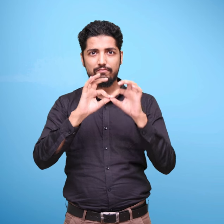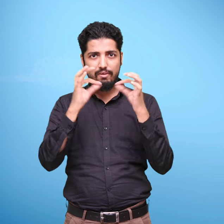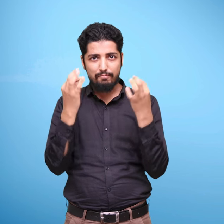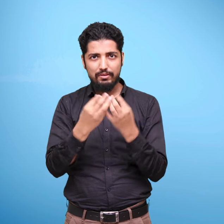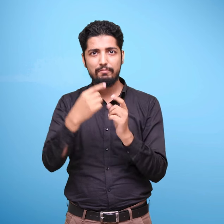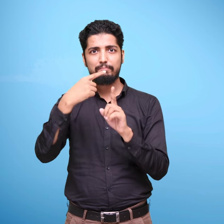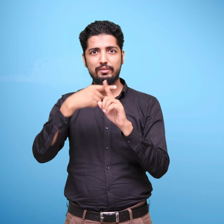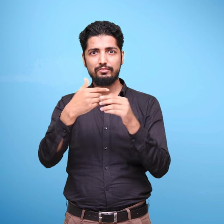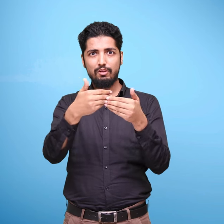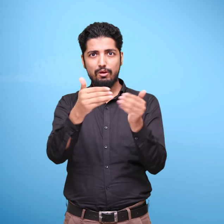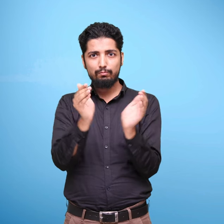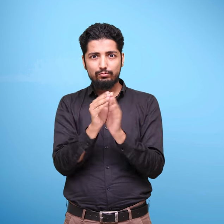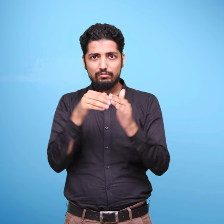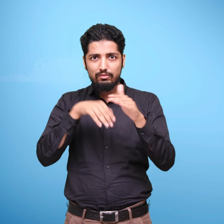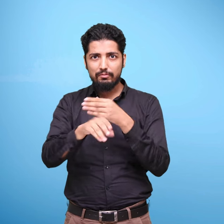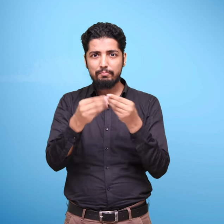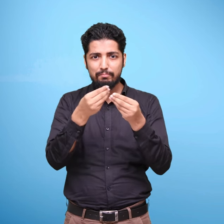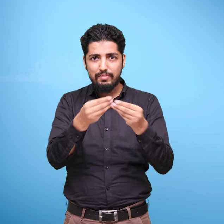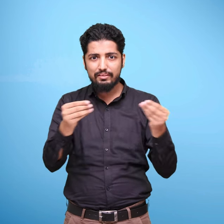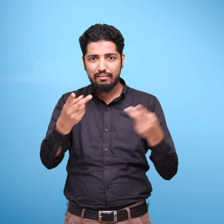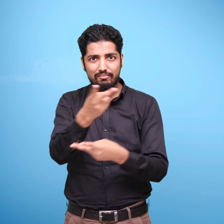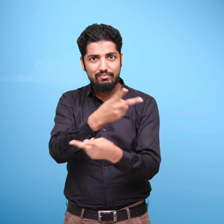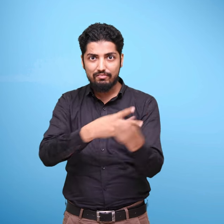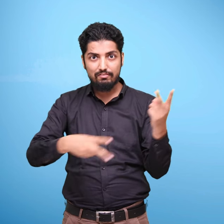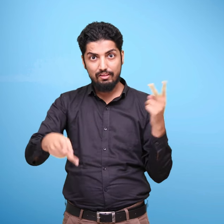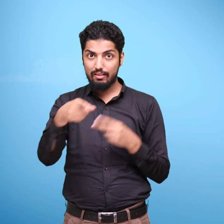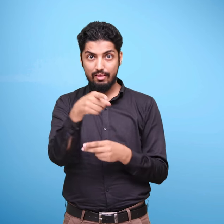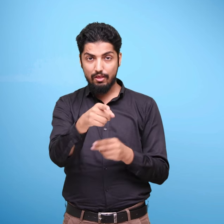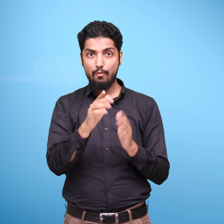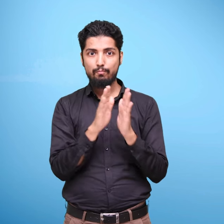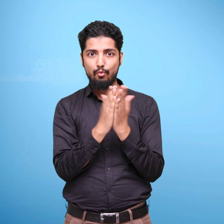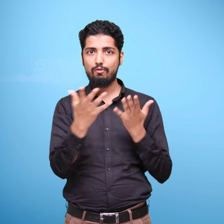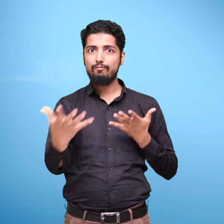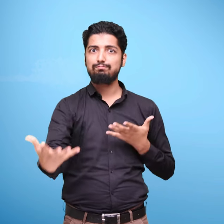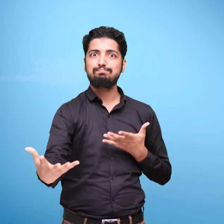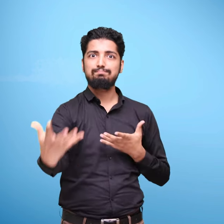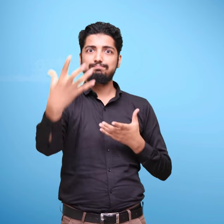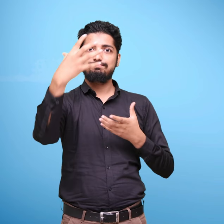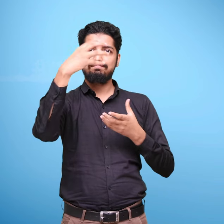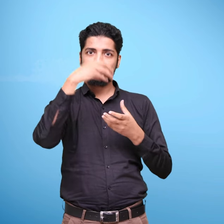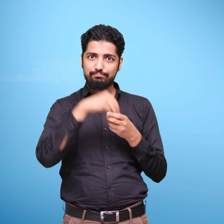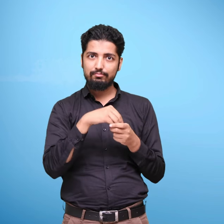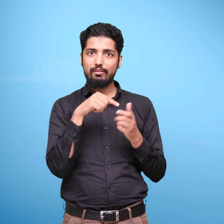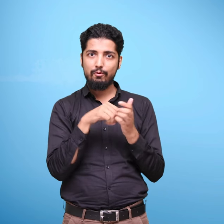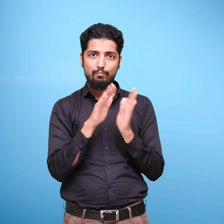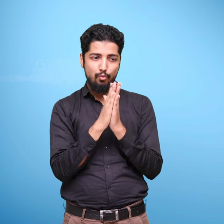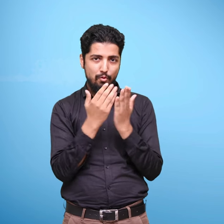पुस्तकों की संग्रचना की गई। ये पाठ पुस्तकें कक्षा में सीखने और परिवार तथा समुदाय में